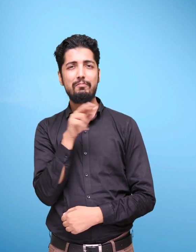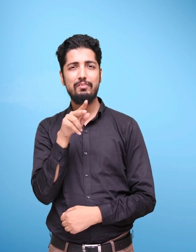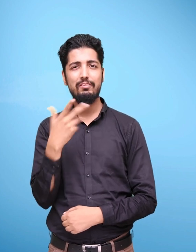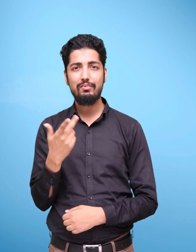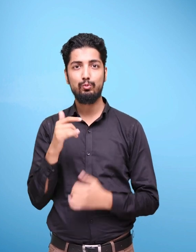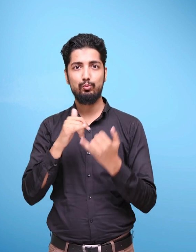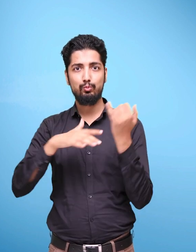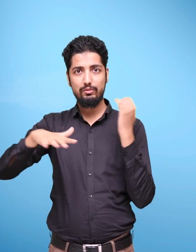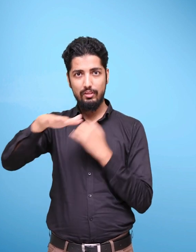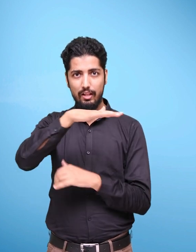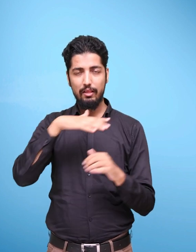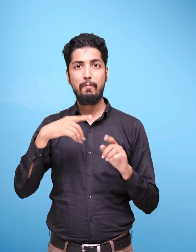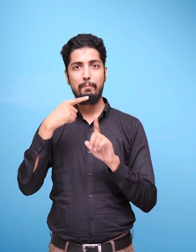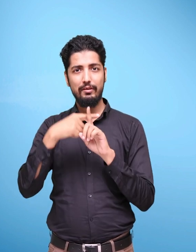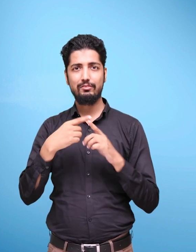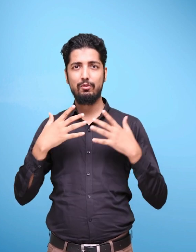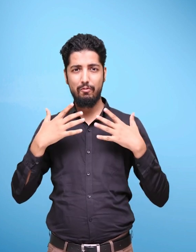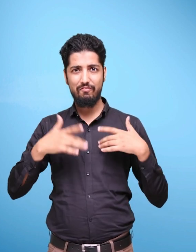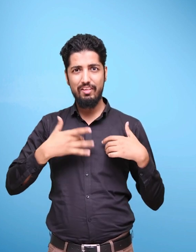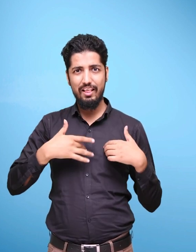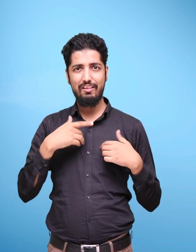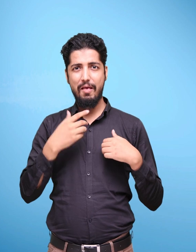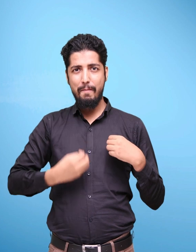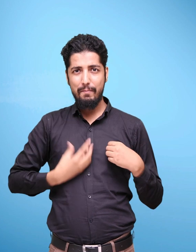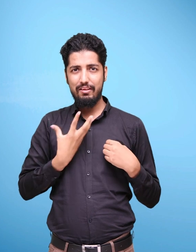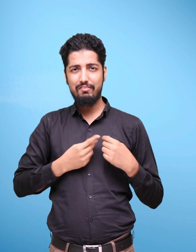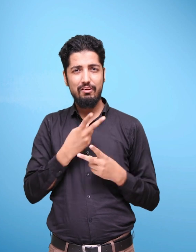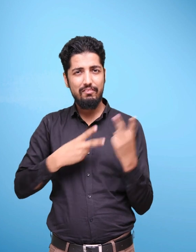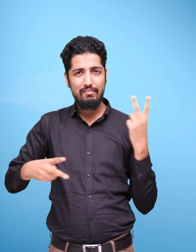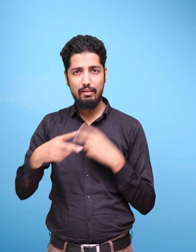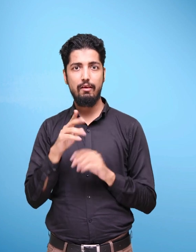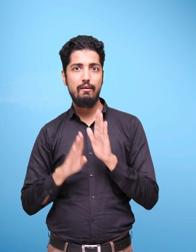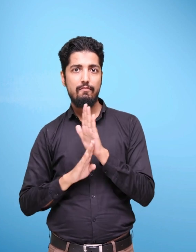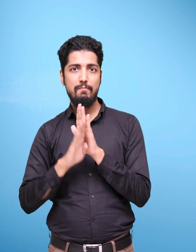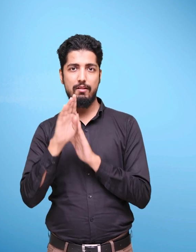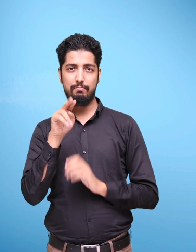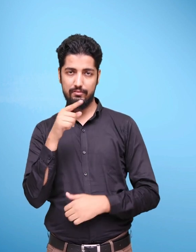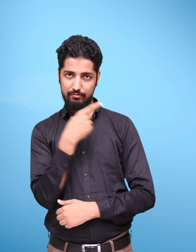cognitive language and literacy and cultural and aesthetic